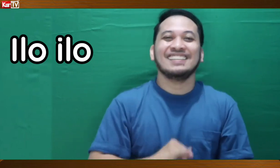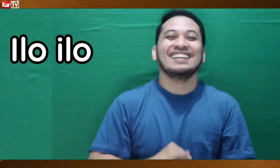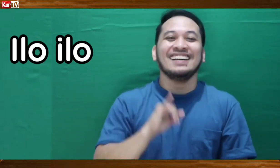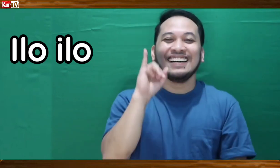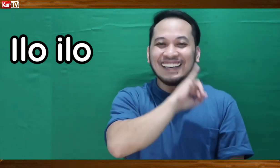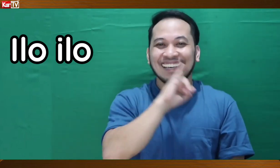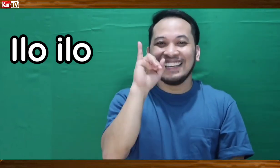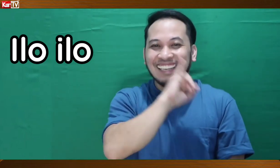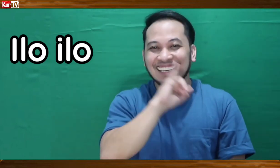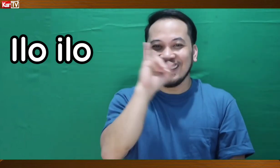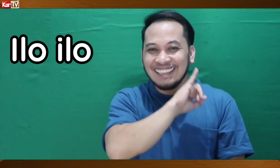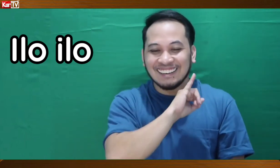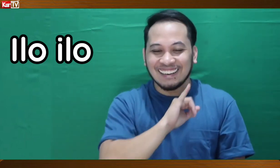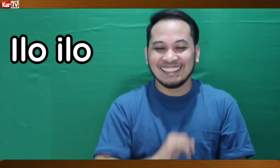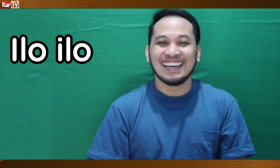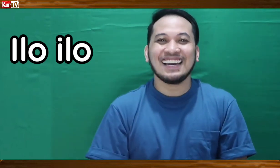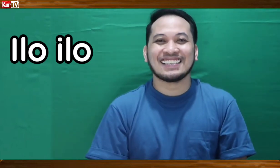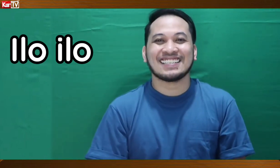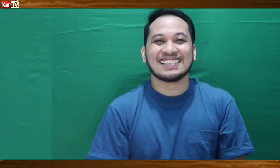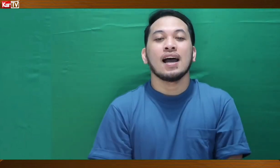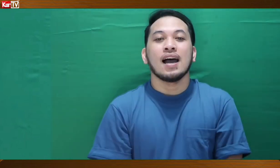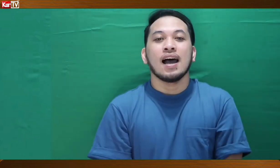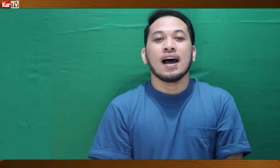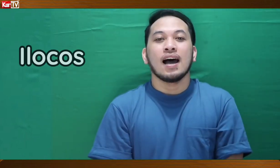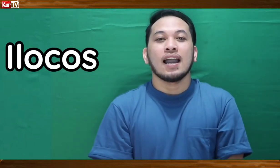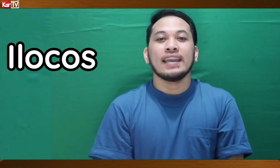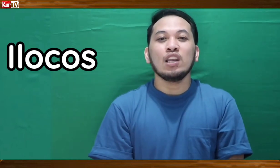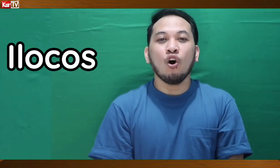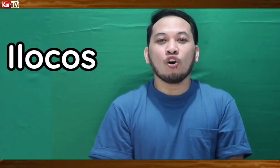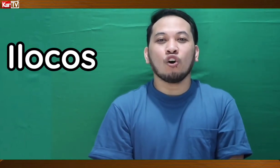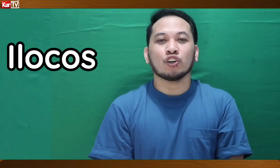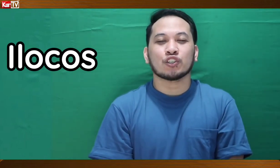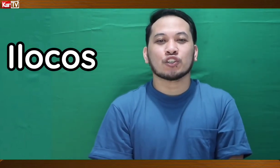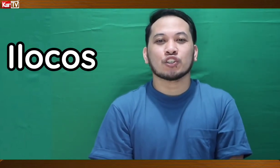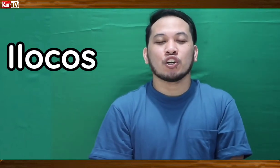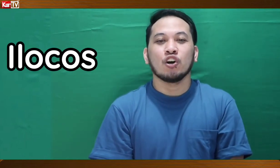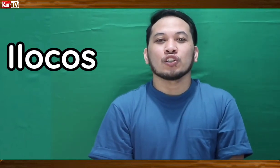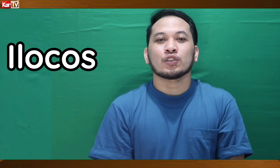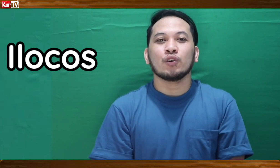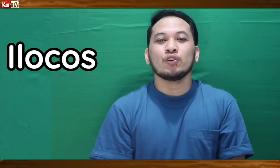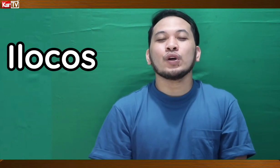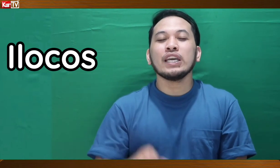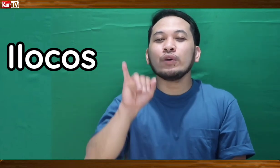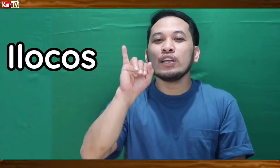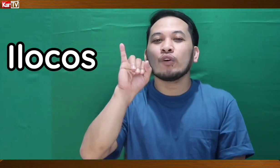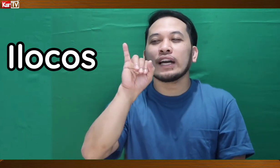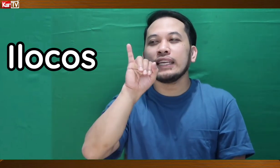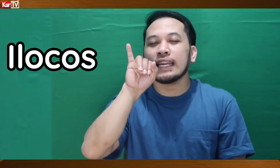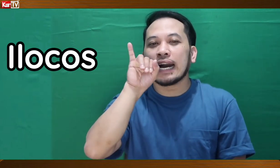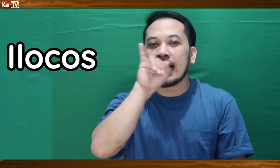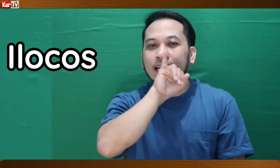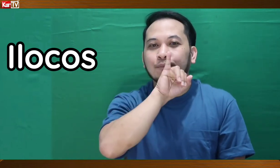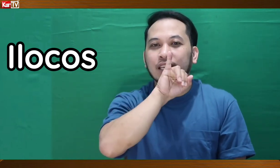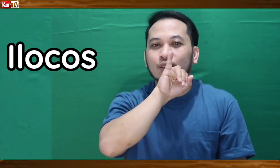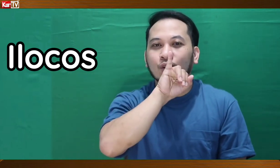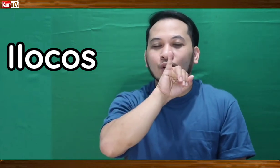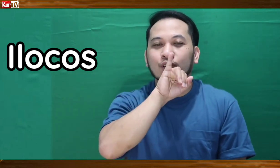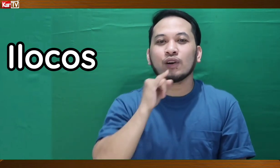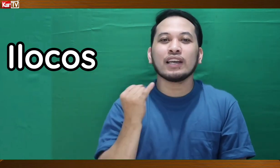Ayan. Ilo-ilo. Yes. Ilocos. So, yung ilo-ilo kanila nakaharap dito. So, ang